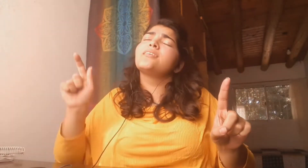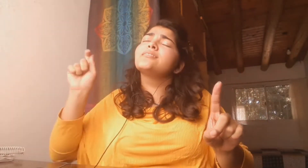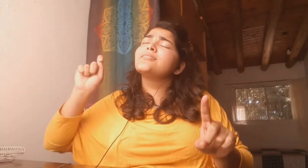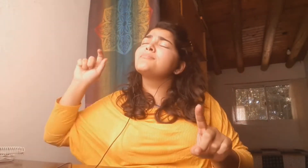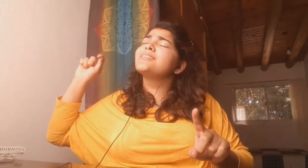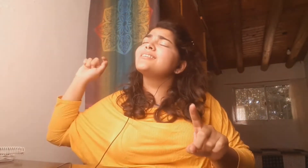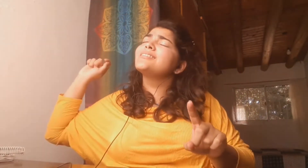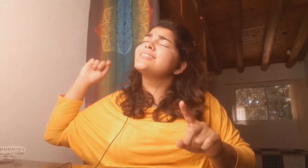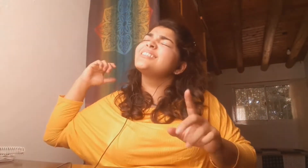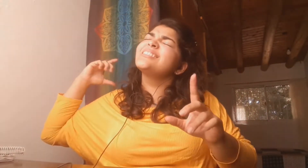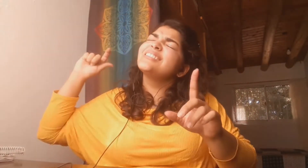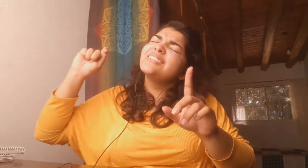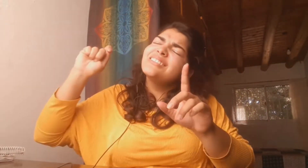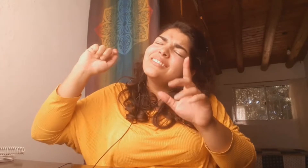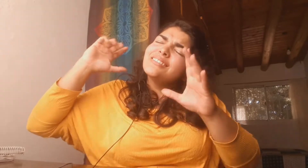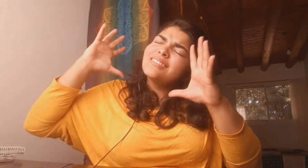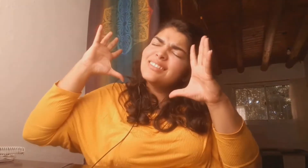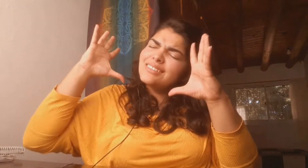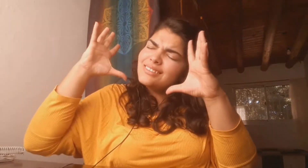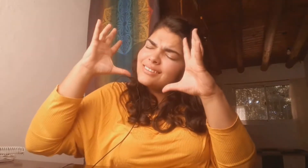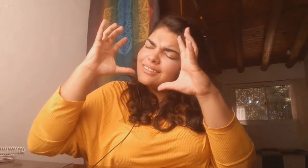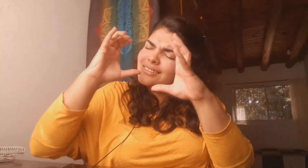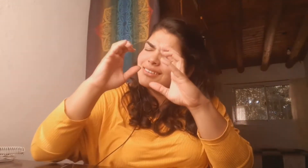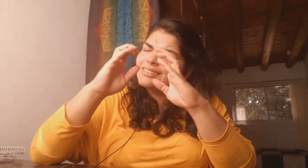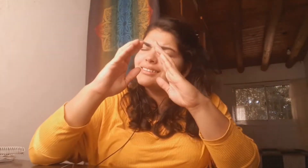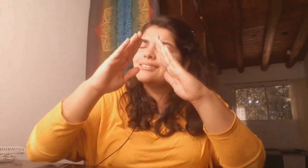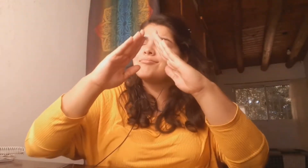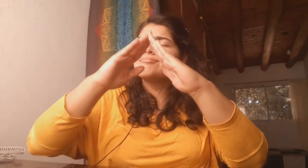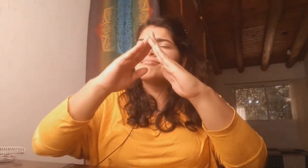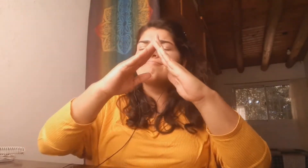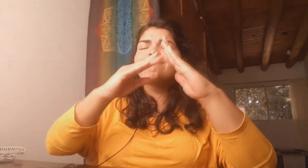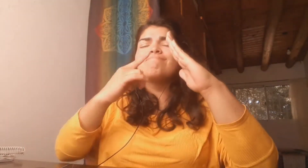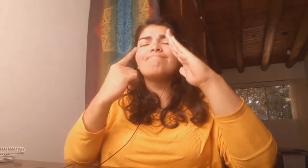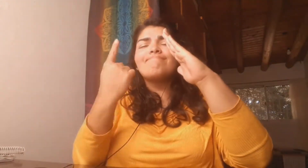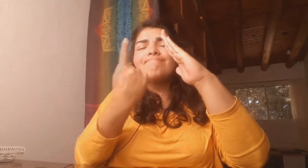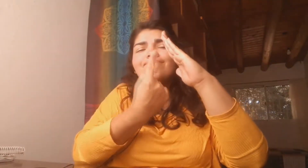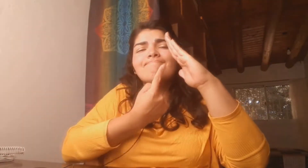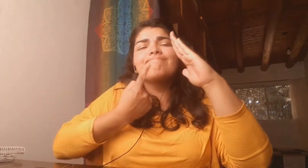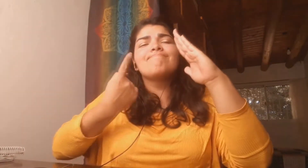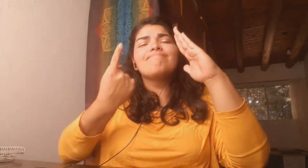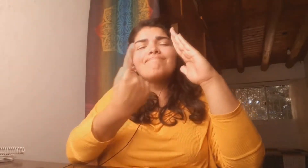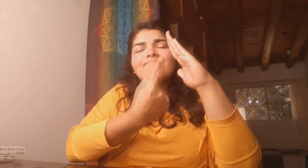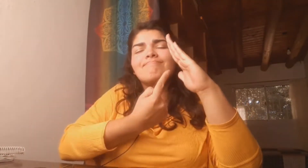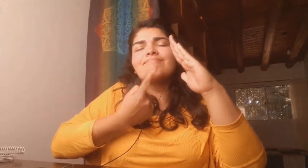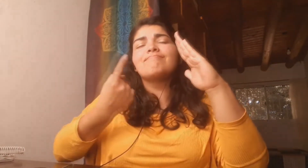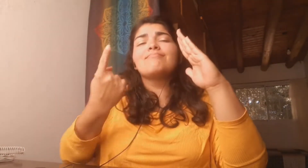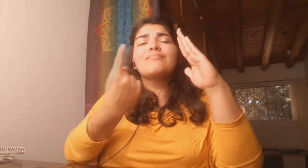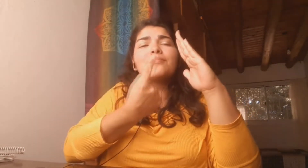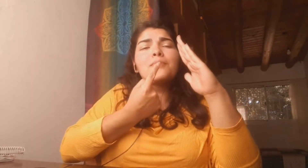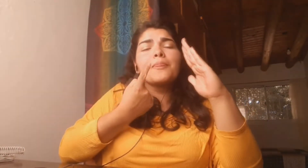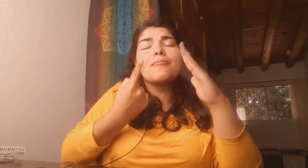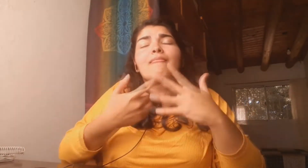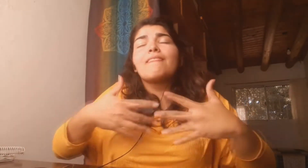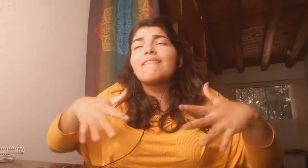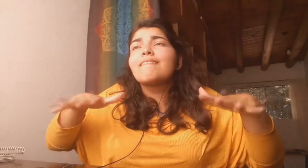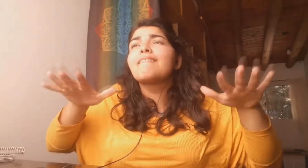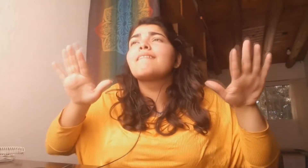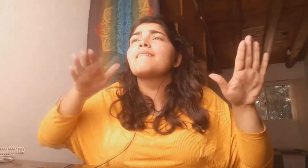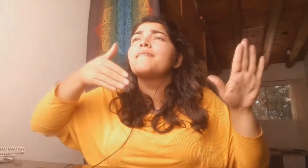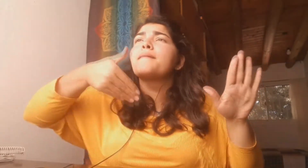Meses grises, es tiempo de escondernos. Tal vez sea la forma